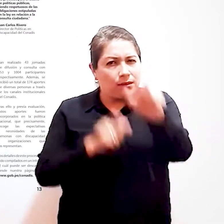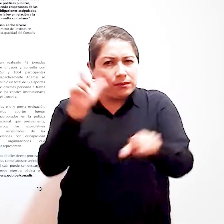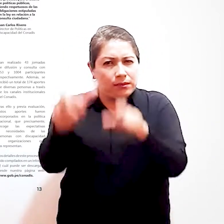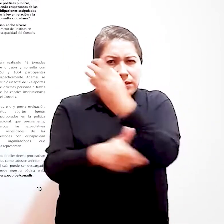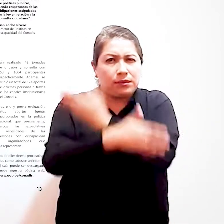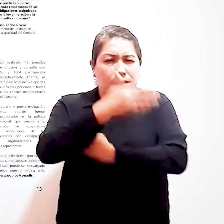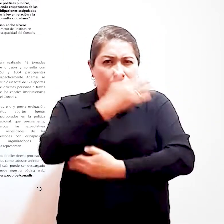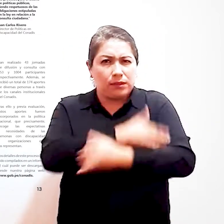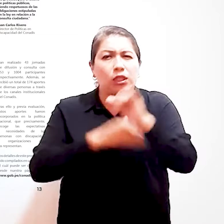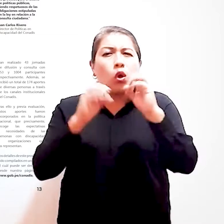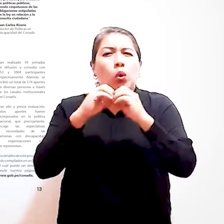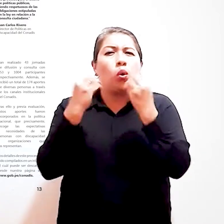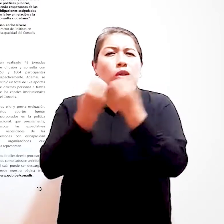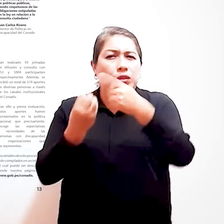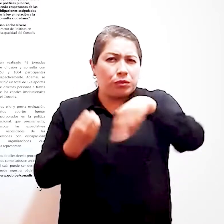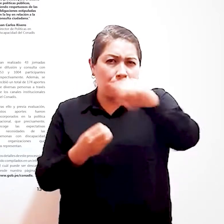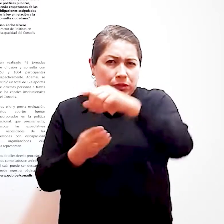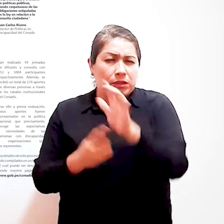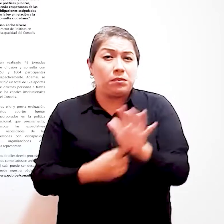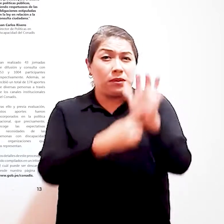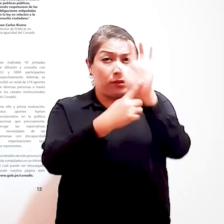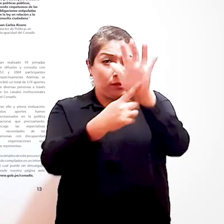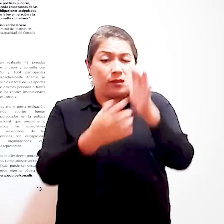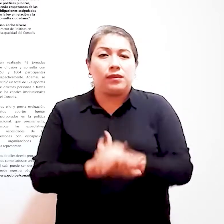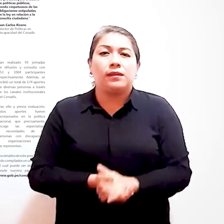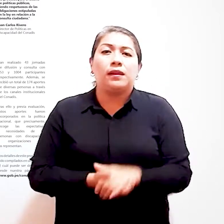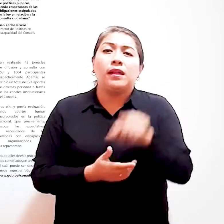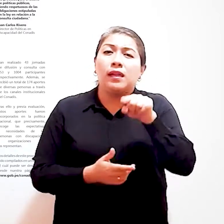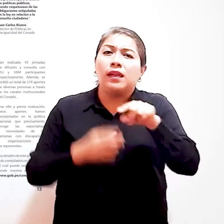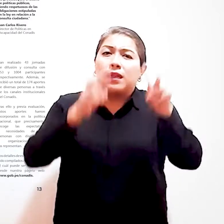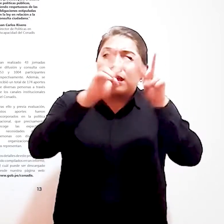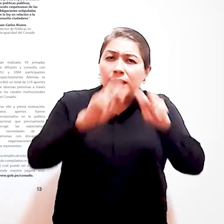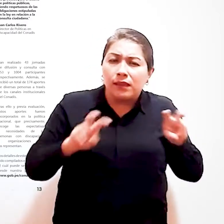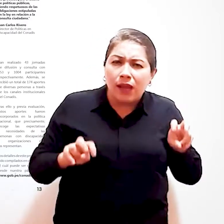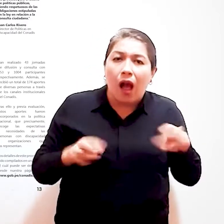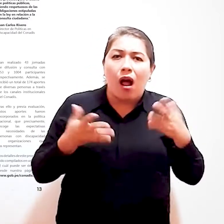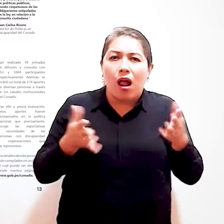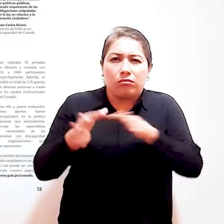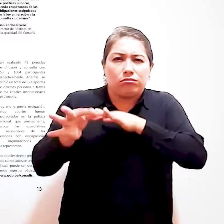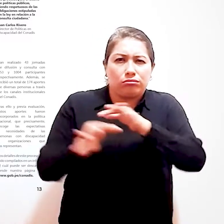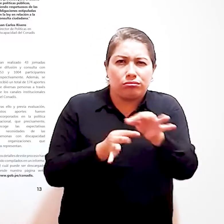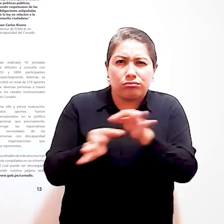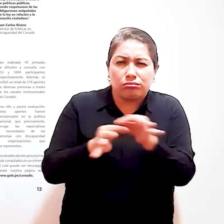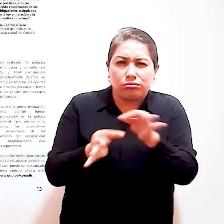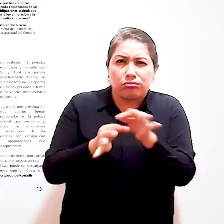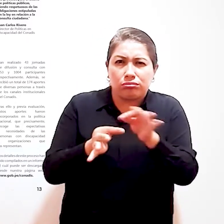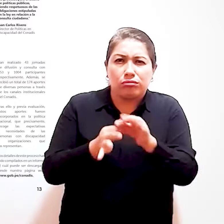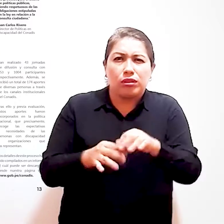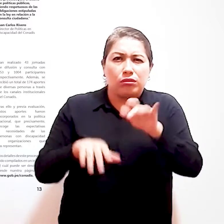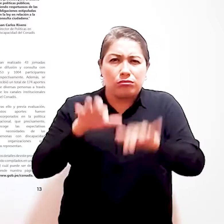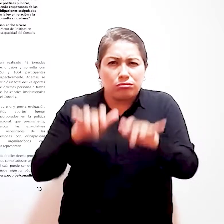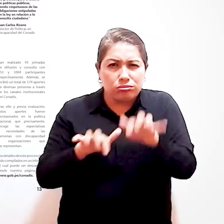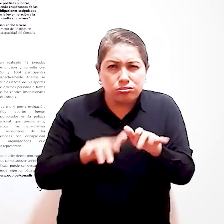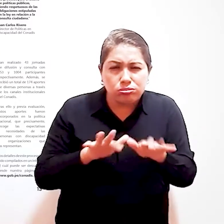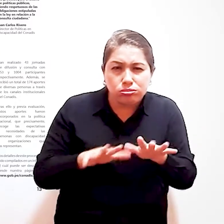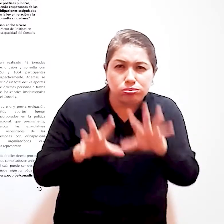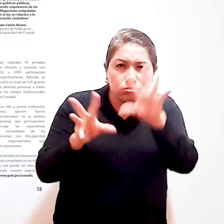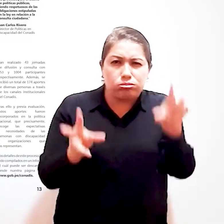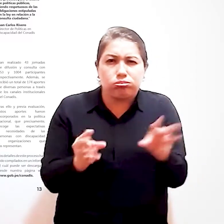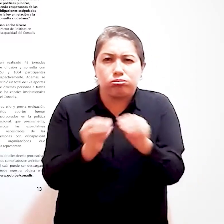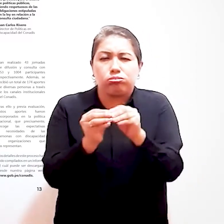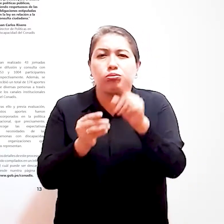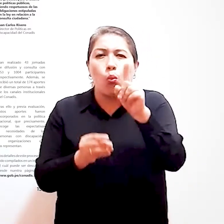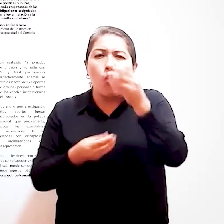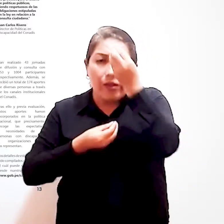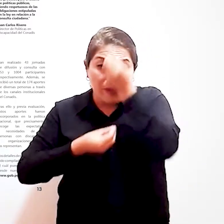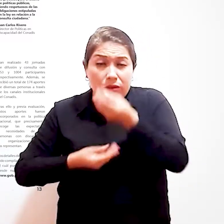de las personas con discapacidad y organizaciones que las representan Los detalles de este proceso han sido compilados en un